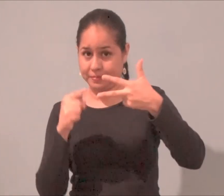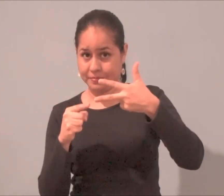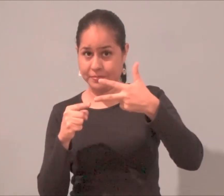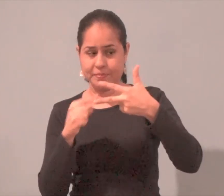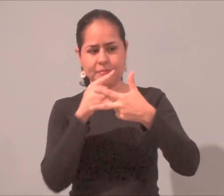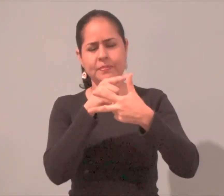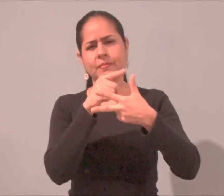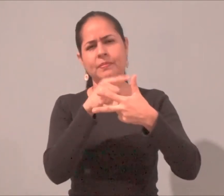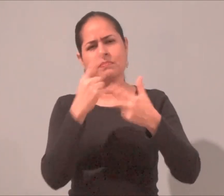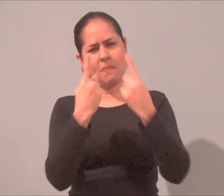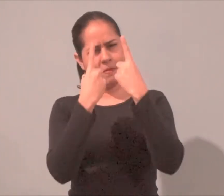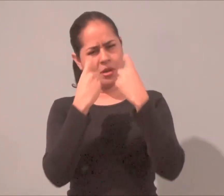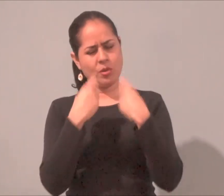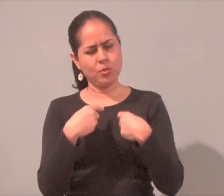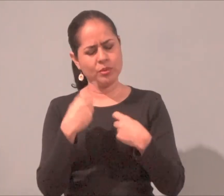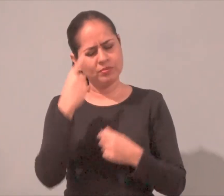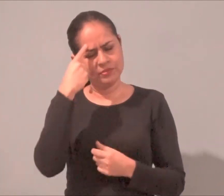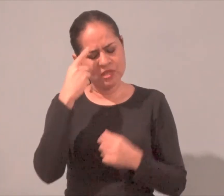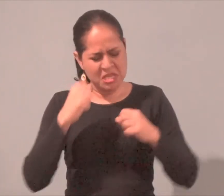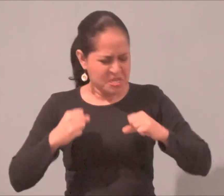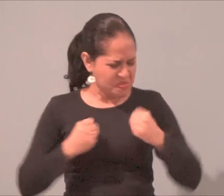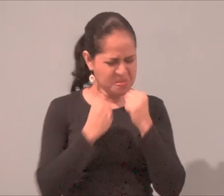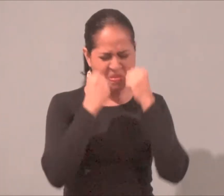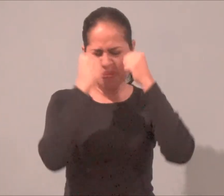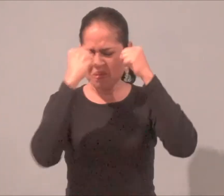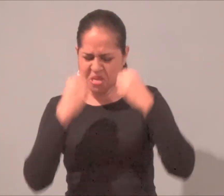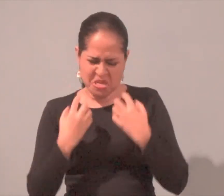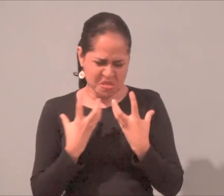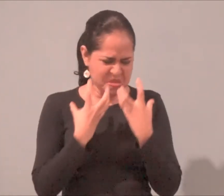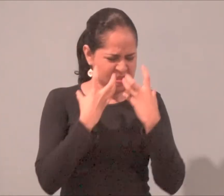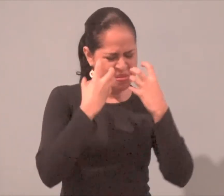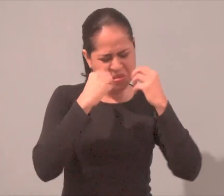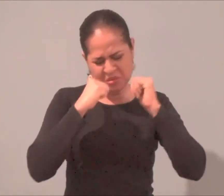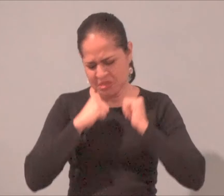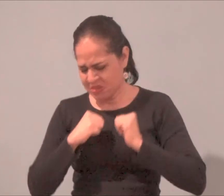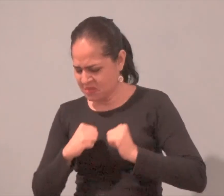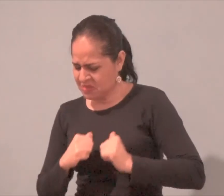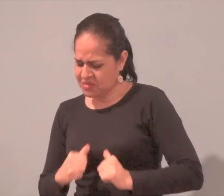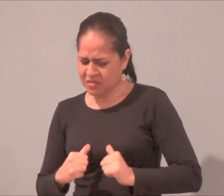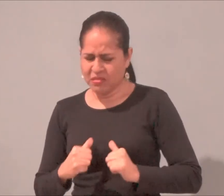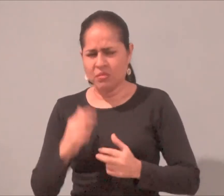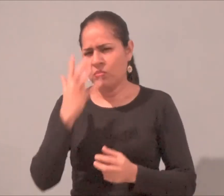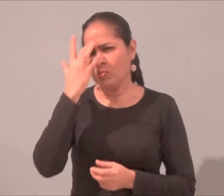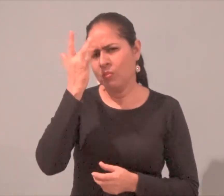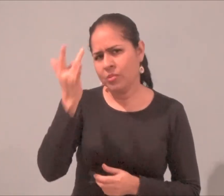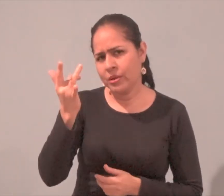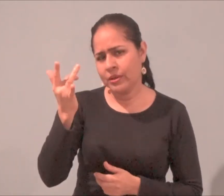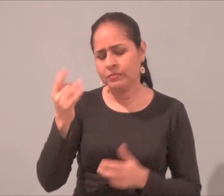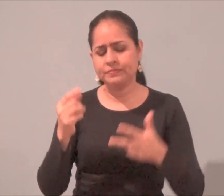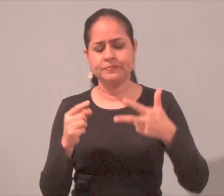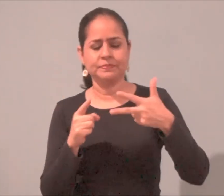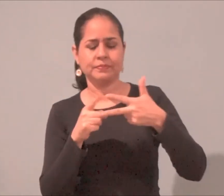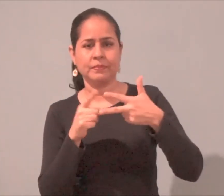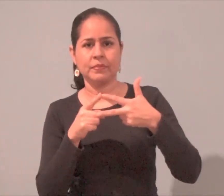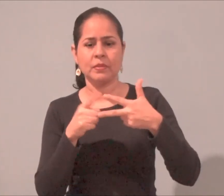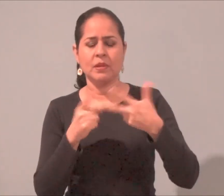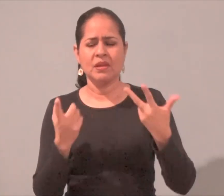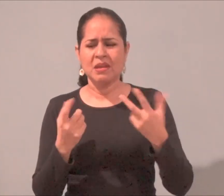Primero, ¿qué me da frustración o tristeza? ¿Por qué? ¿Quién me ha acompañado en esos momentos?